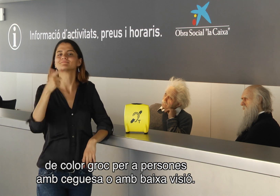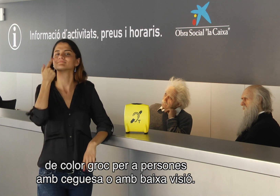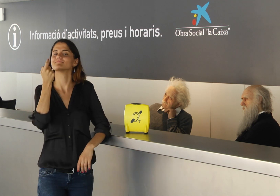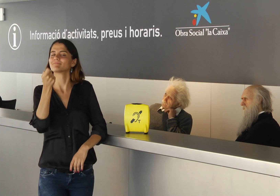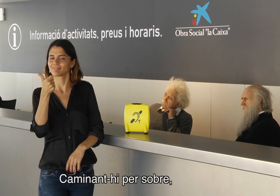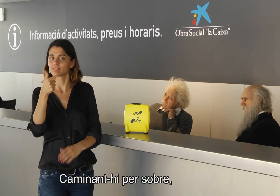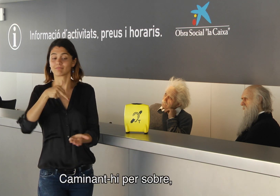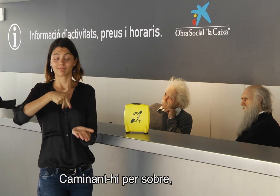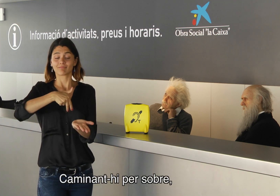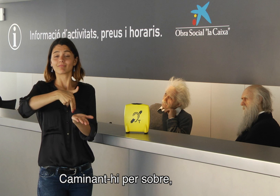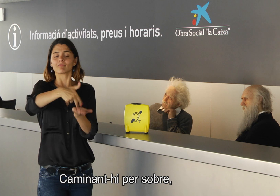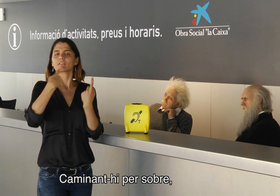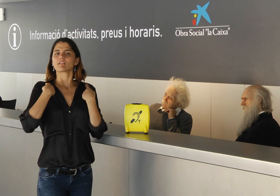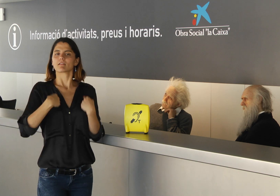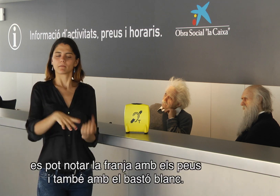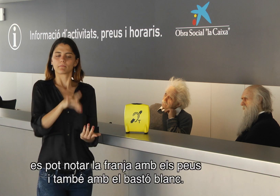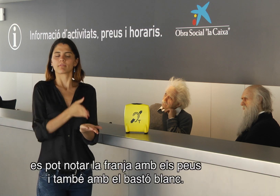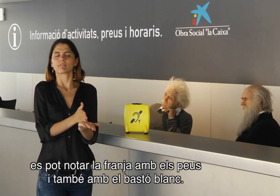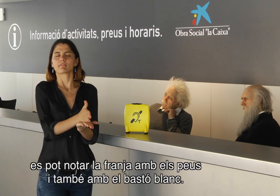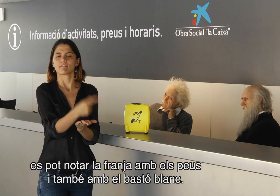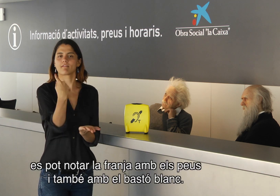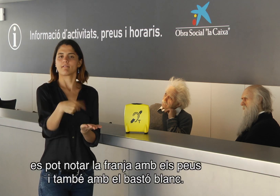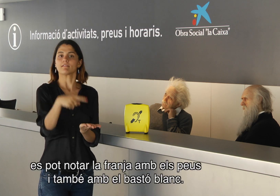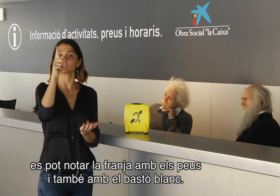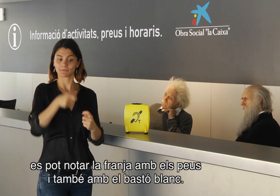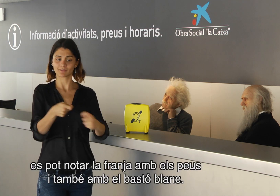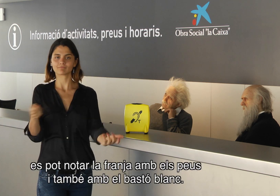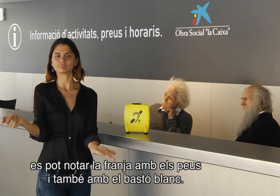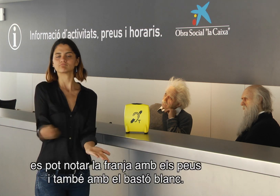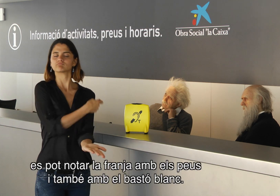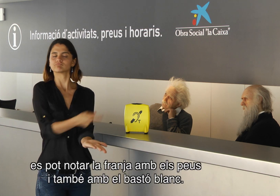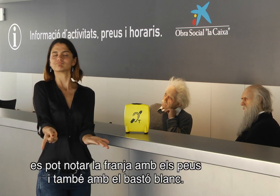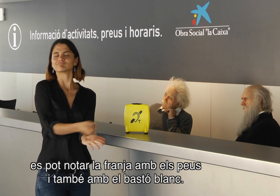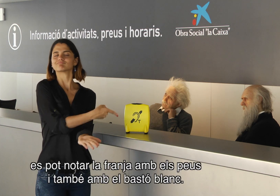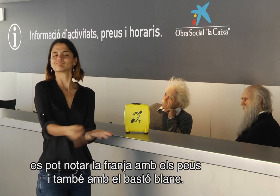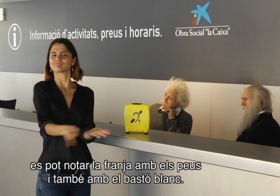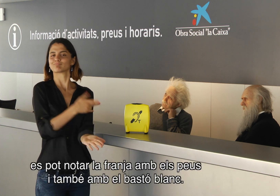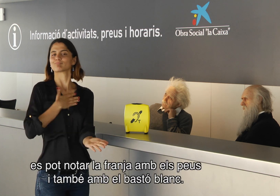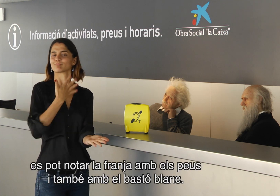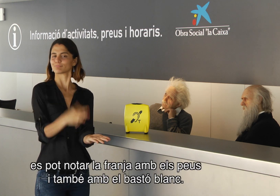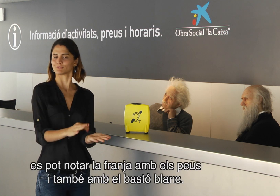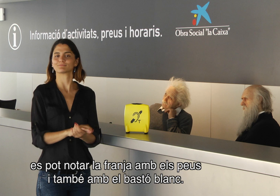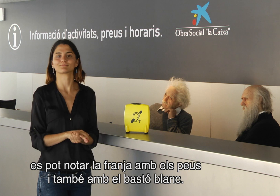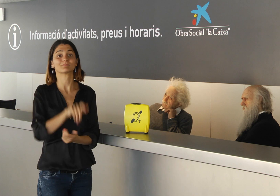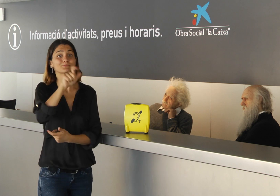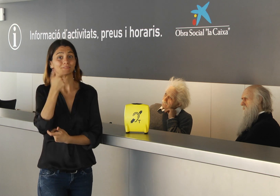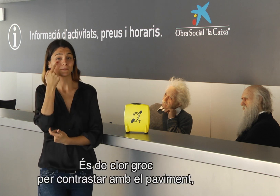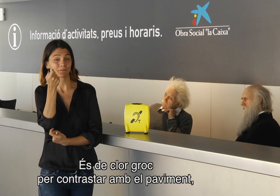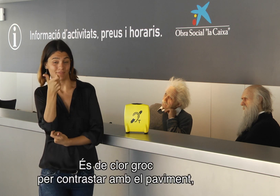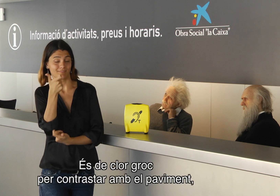-hi per sobre, es pot dotar la franja amb els peus, i també amb el bastó blanc. És de color groc per contrastar amb el paviment, la